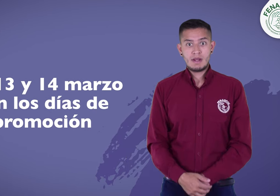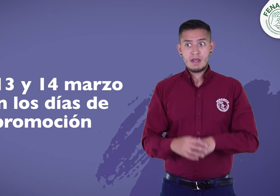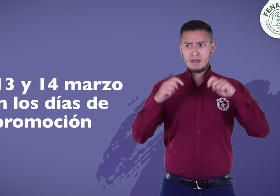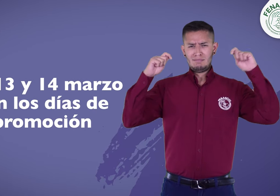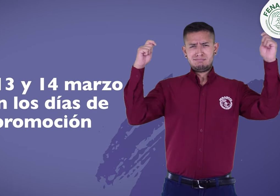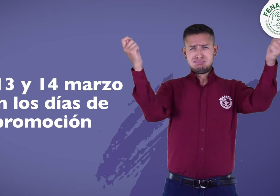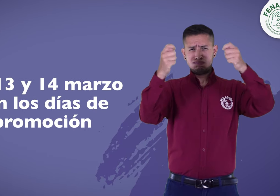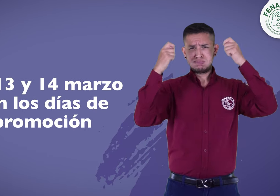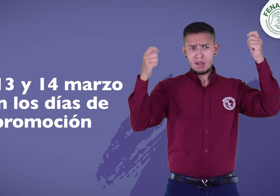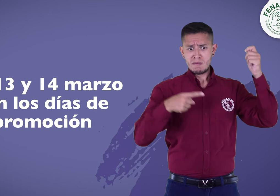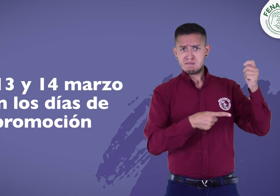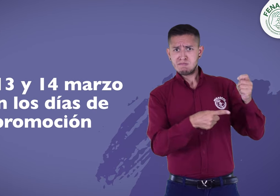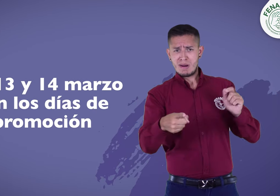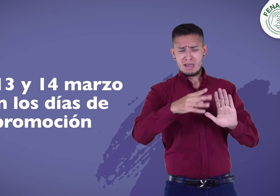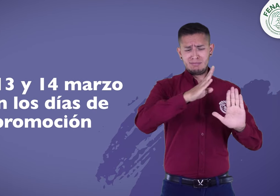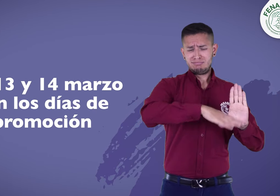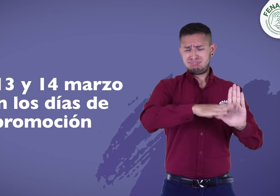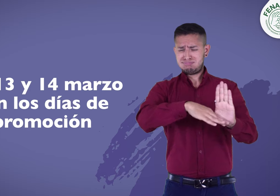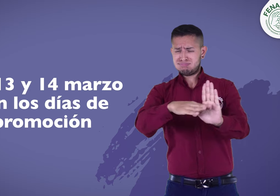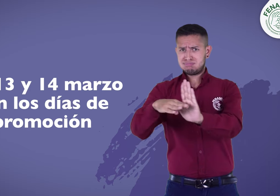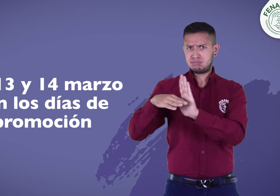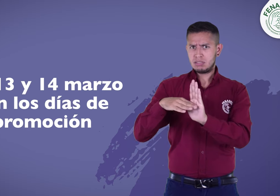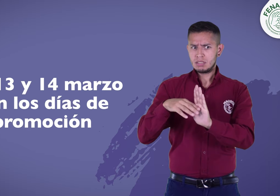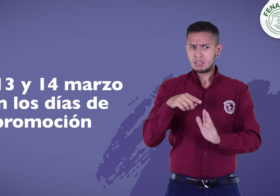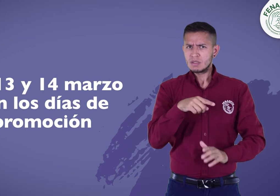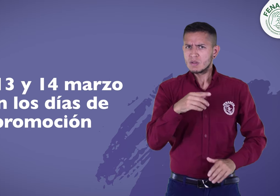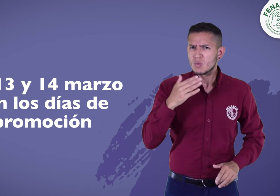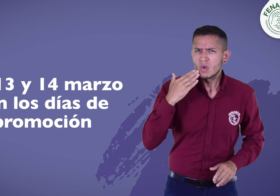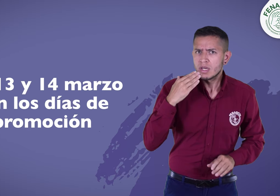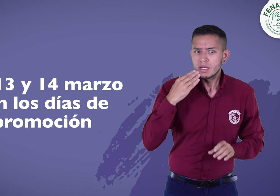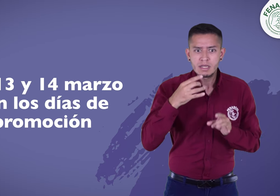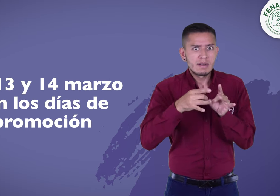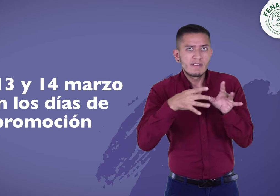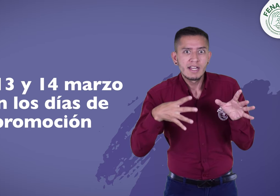Esta promoción serán los días 12, 13 y 14 de marzo.